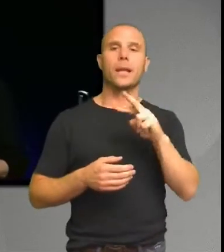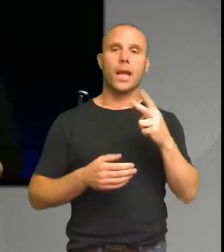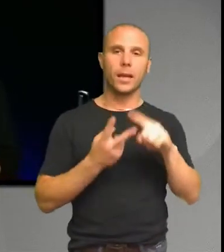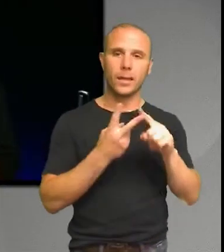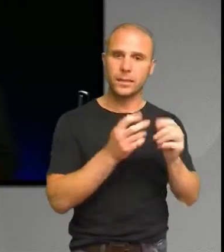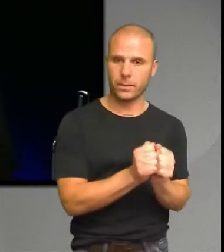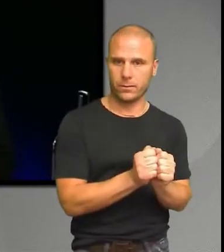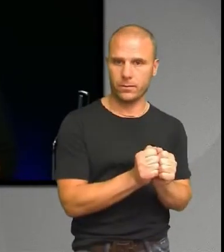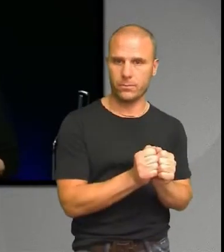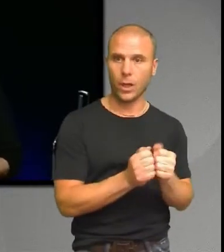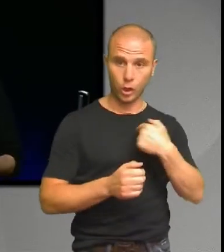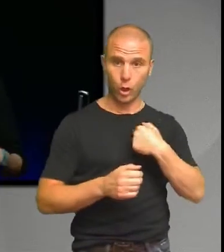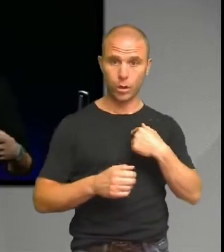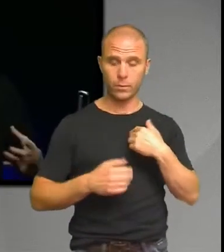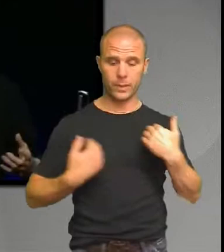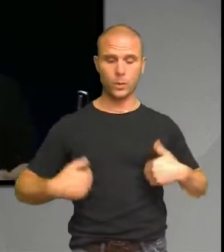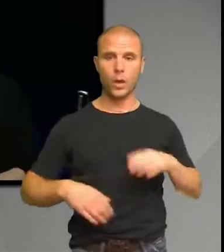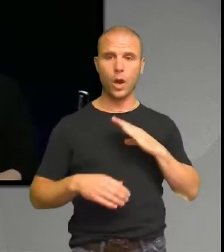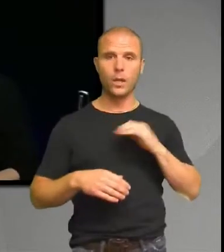ett studielån som växer och växer ju med att plugga.